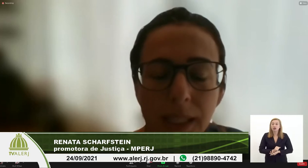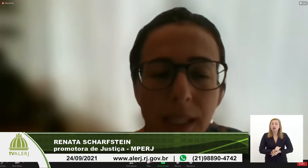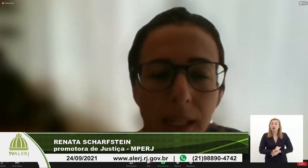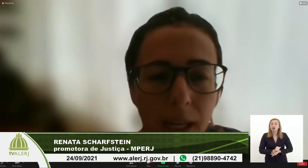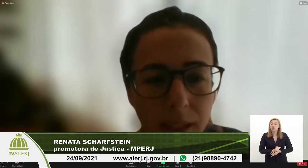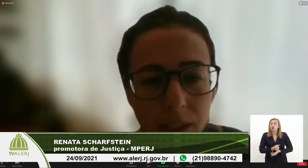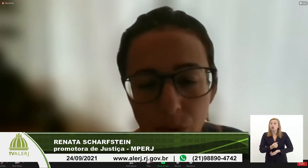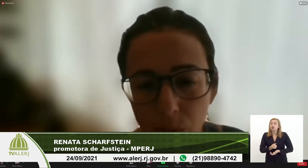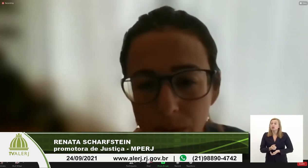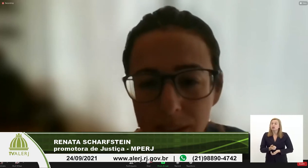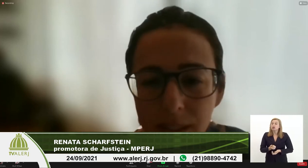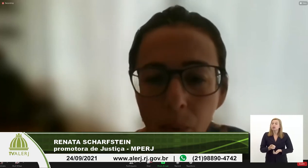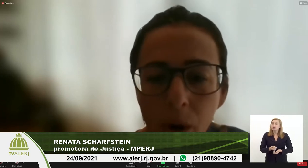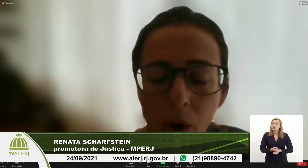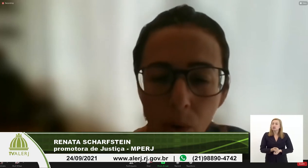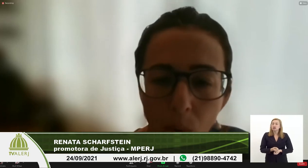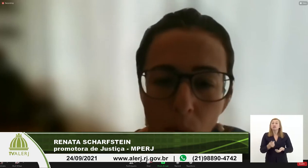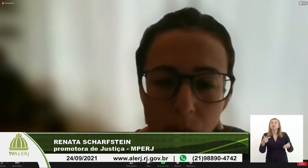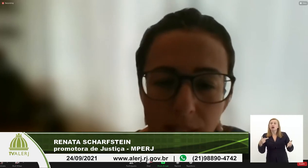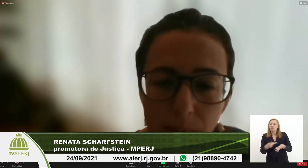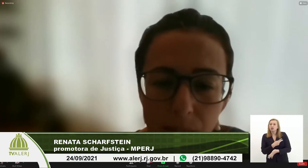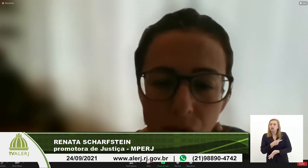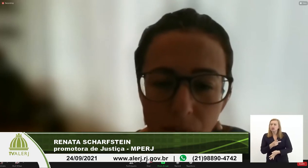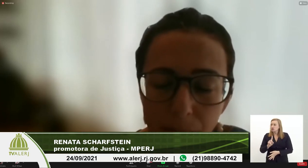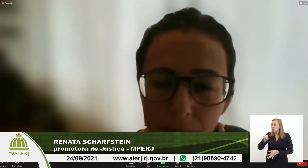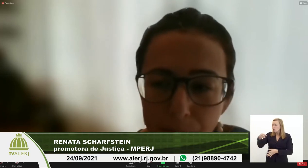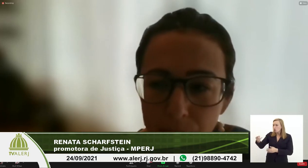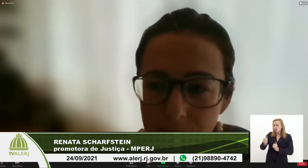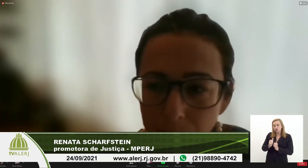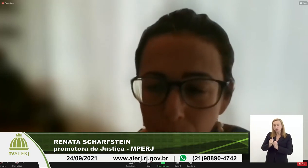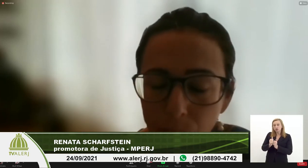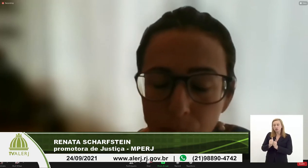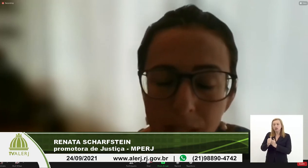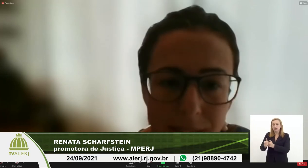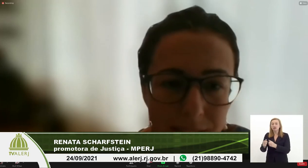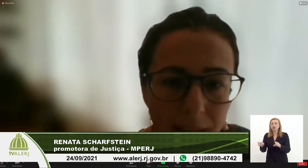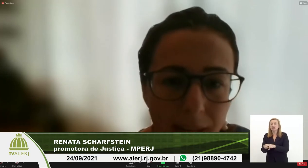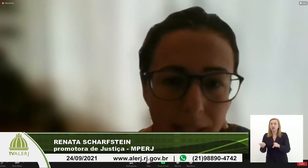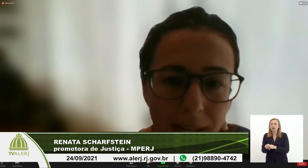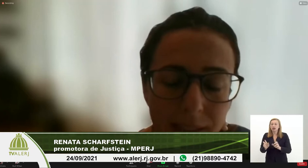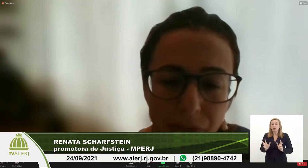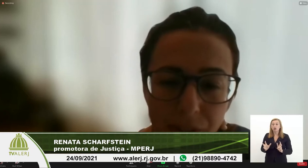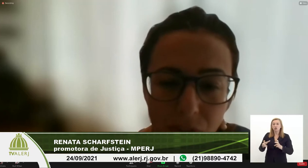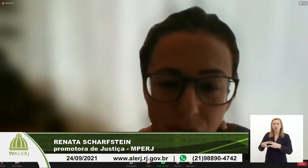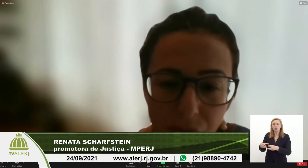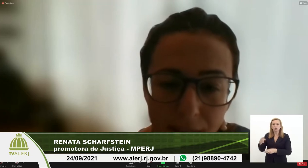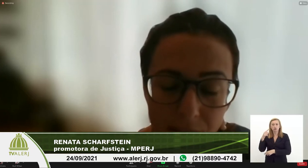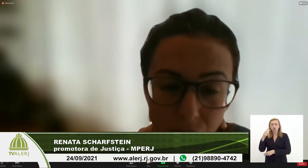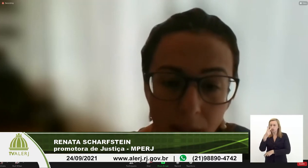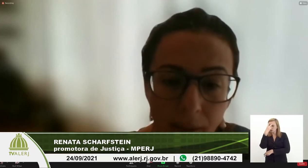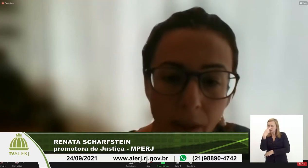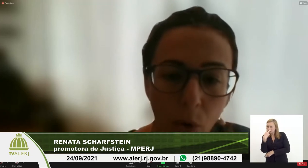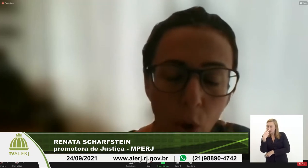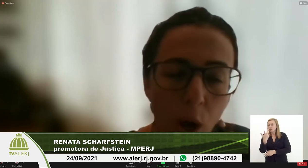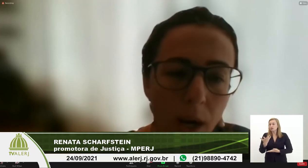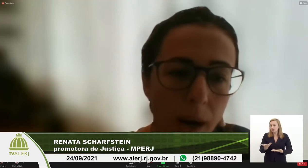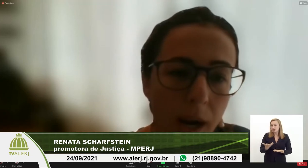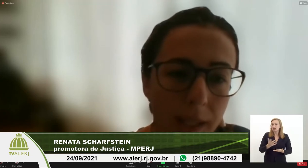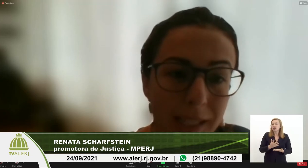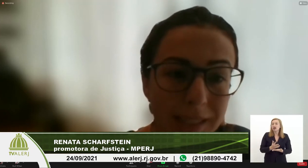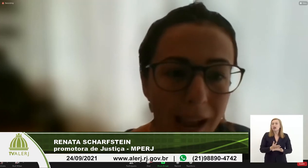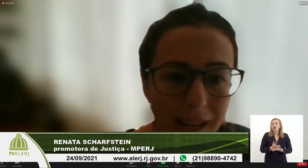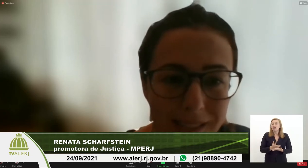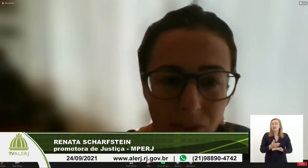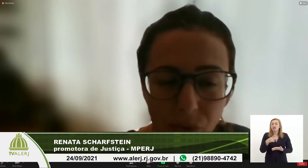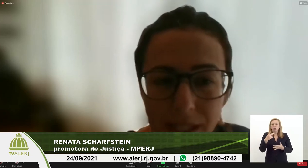a demanda tem que isso aconteceu com outros segmentos também por exemplo a comunidade cega né através da Diverge coloca